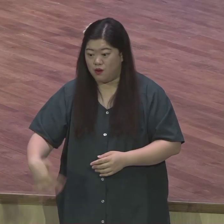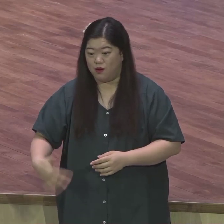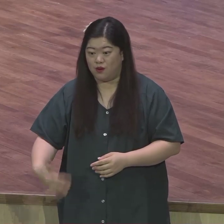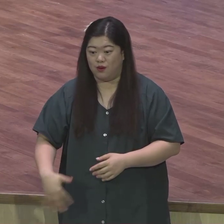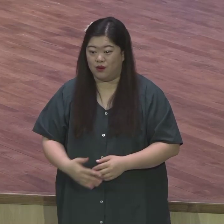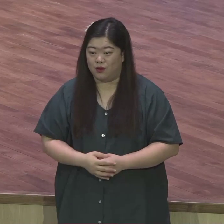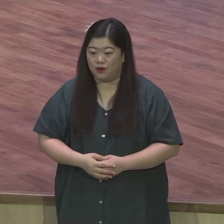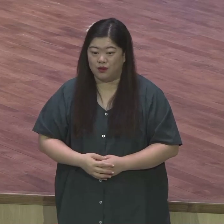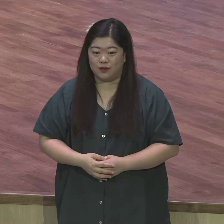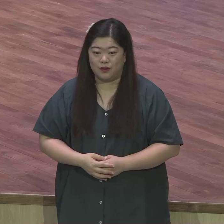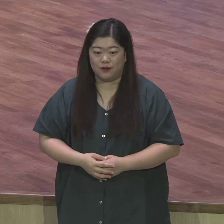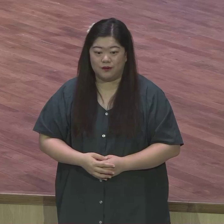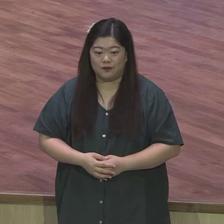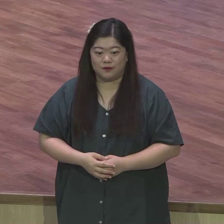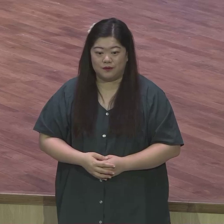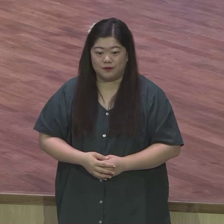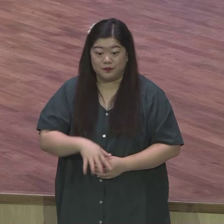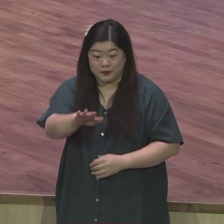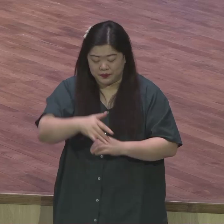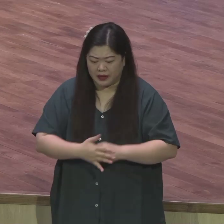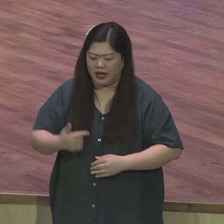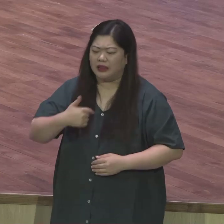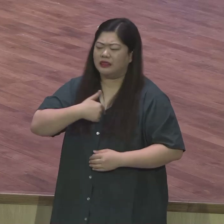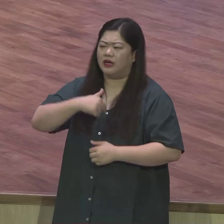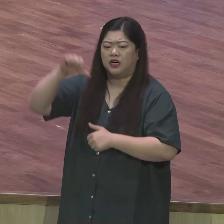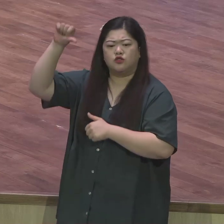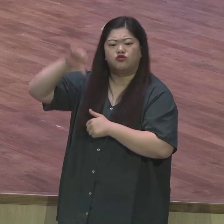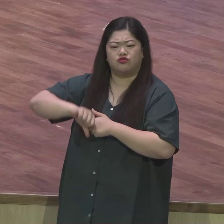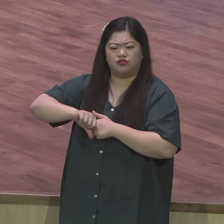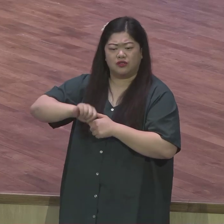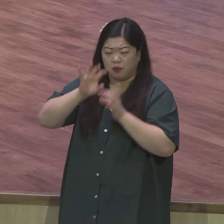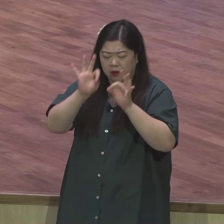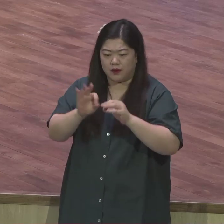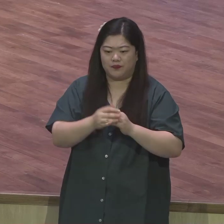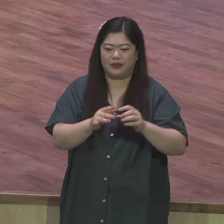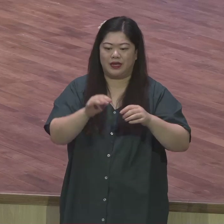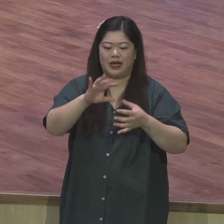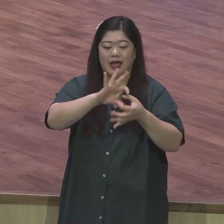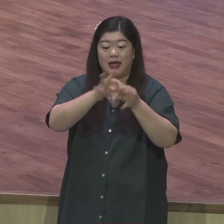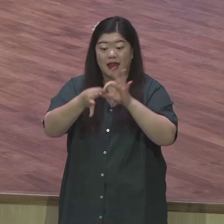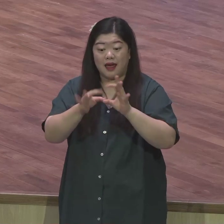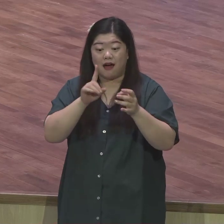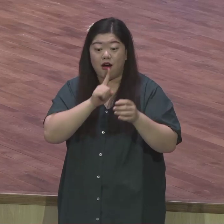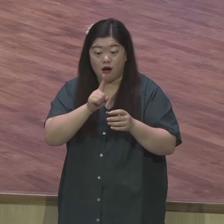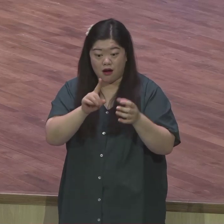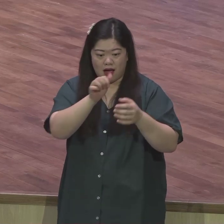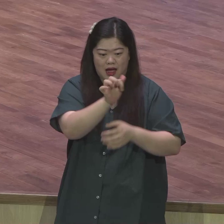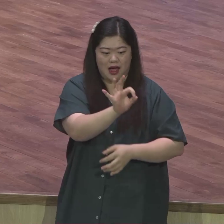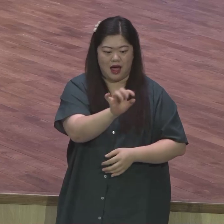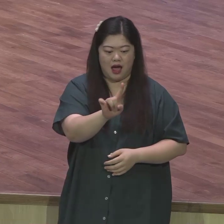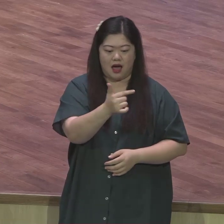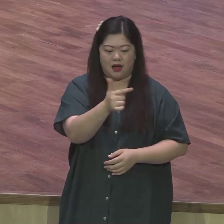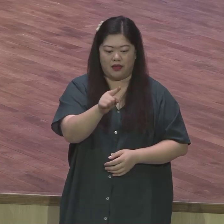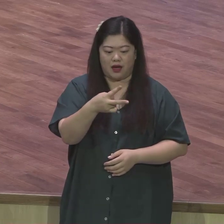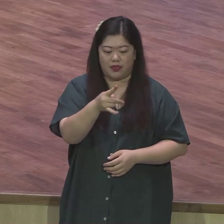이 저주를 받아 저주는 뭡니까 할란 말로 아나데마 아나데마는 뭐냐 지옥형벌이에요